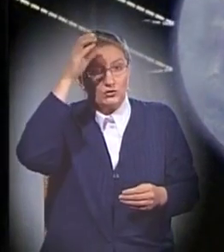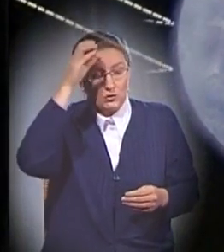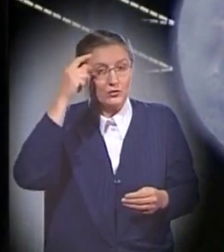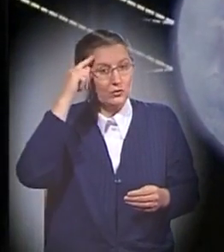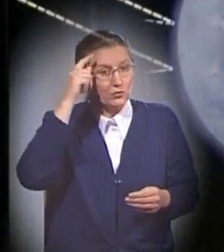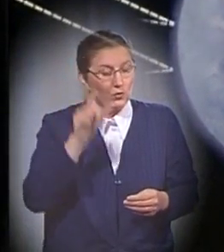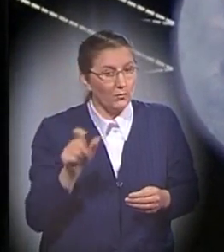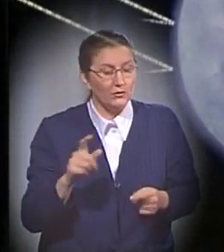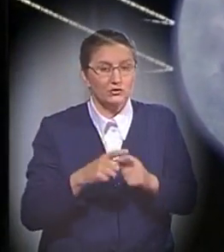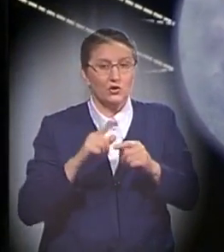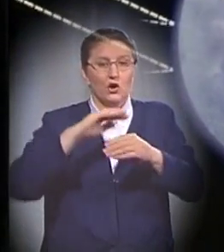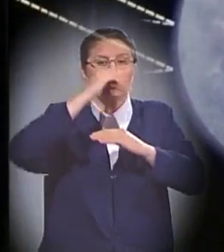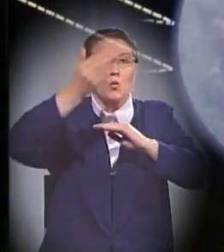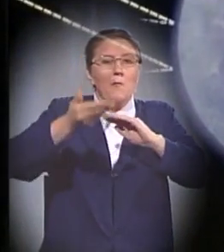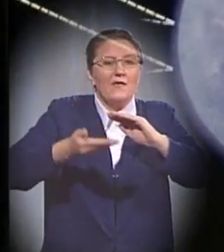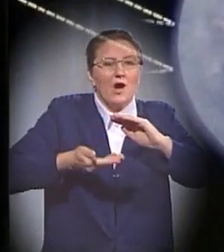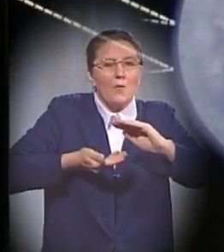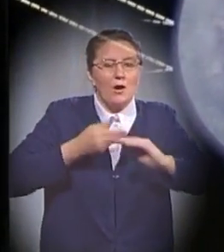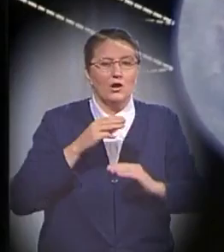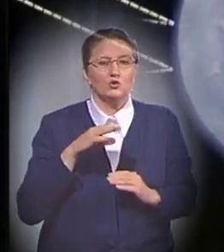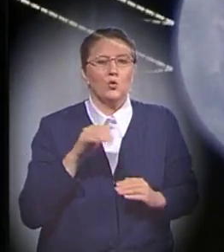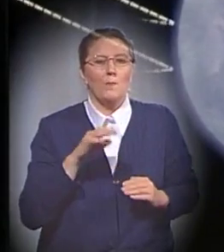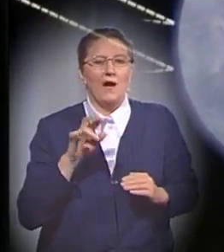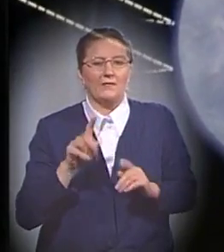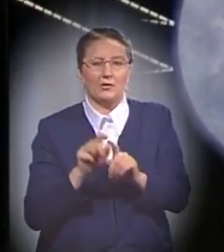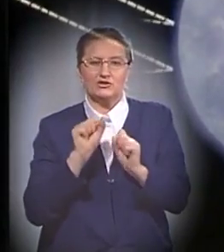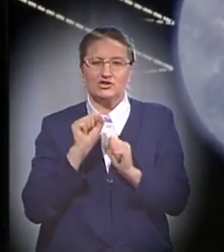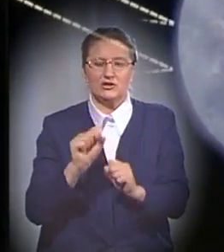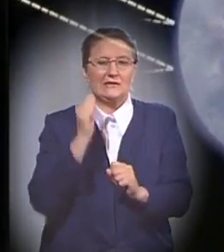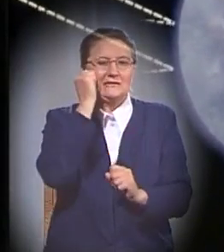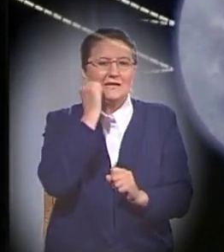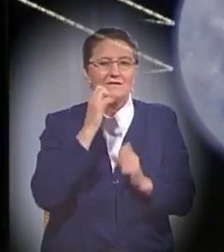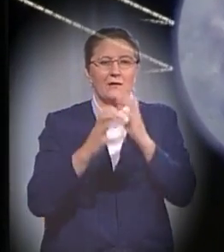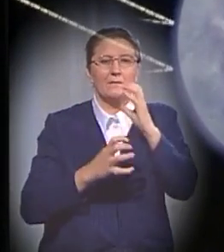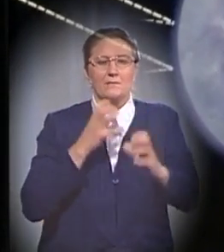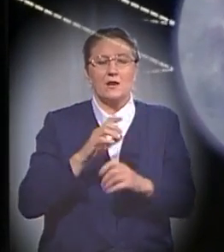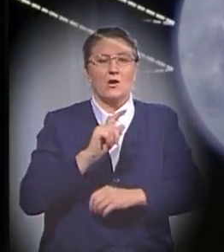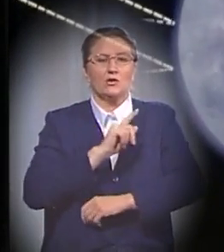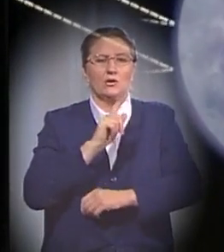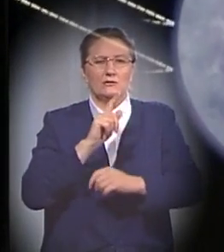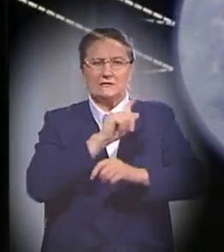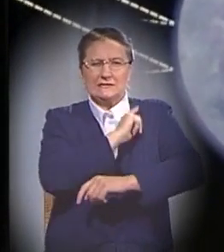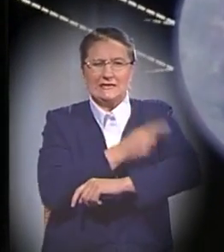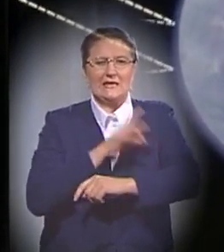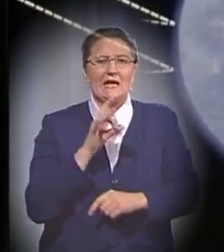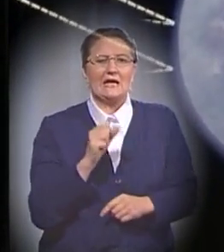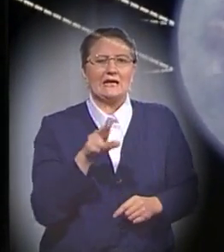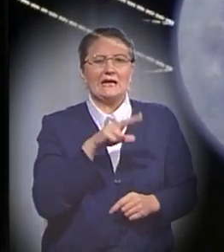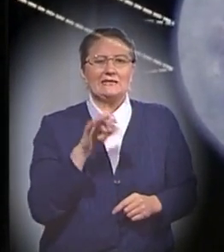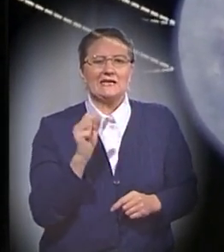туманная оболочка могла быть щитом, защищающим древний мир от той губительной радиации, которая проникает к нам